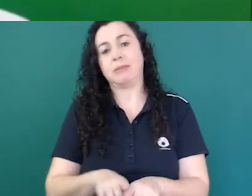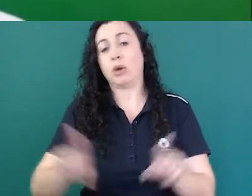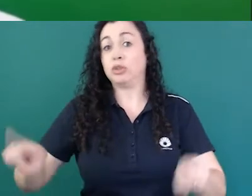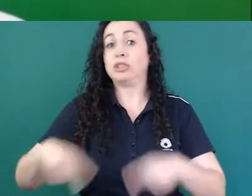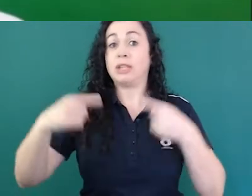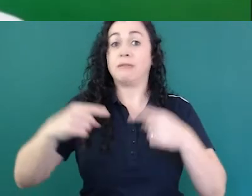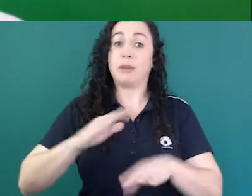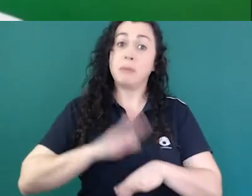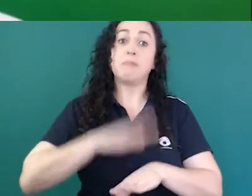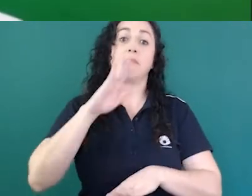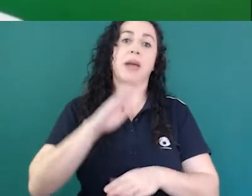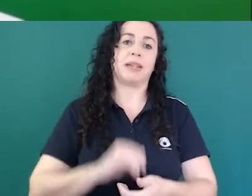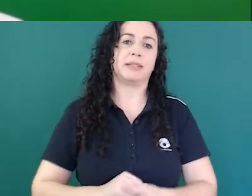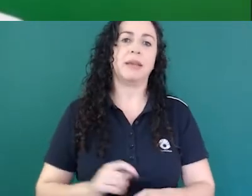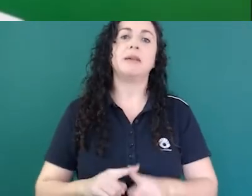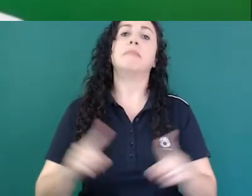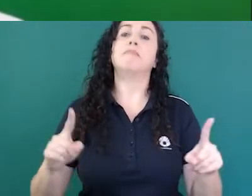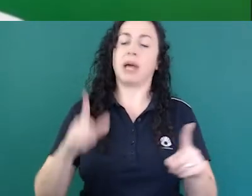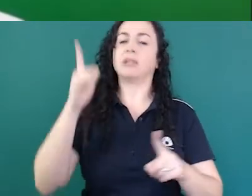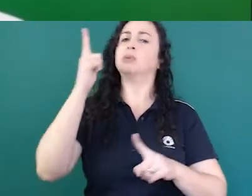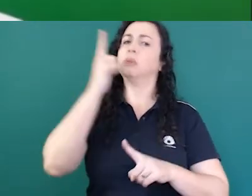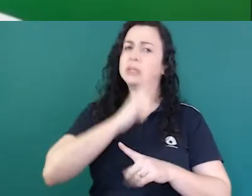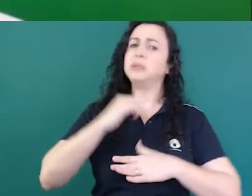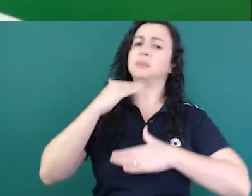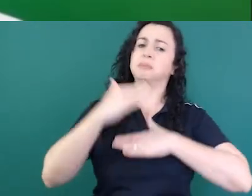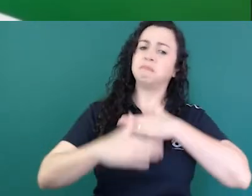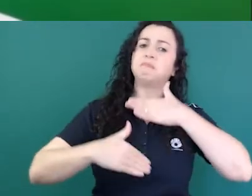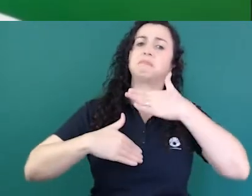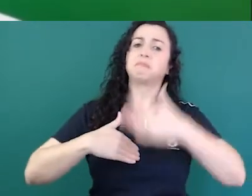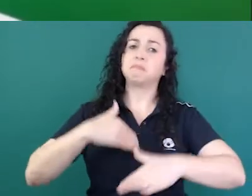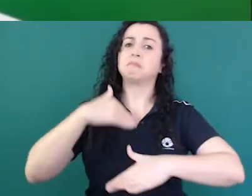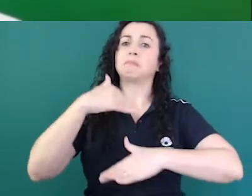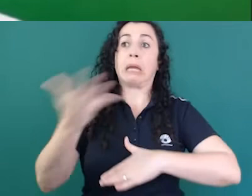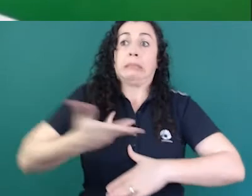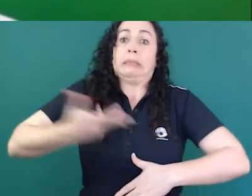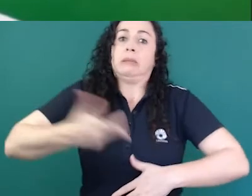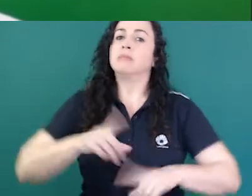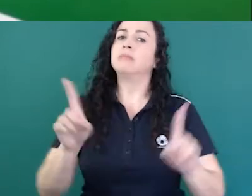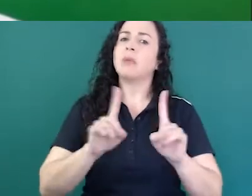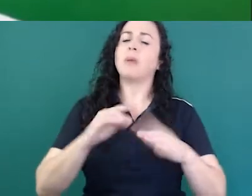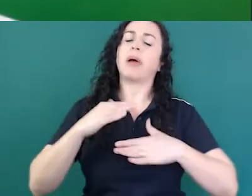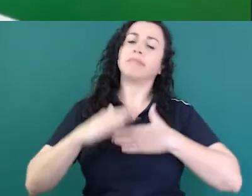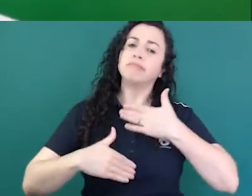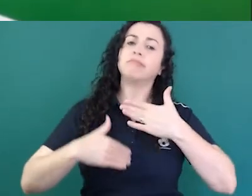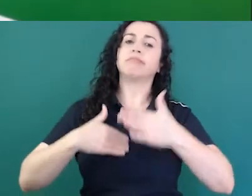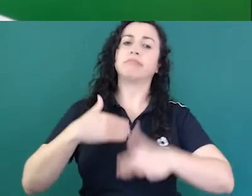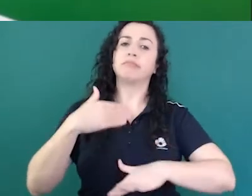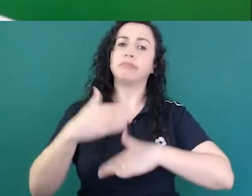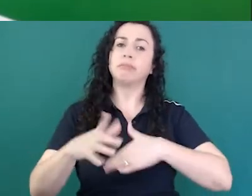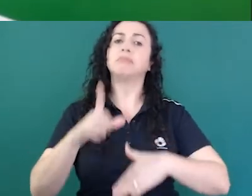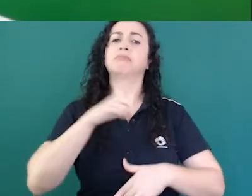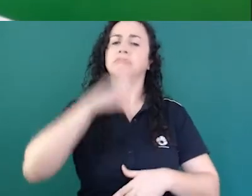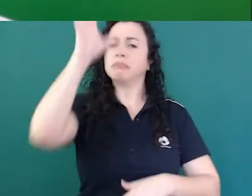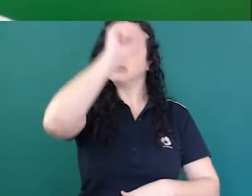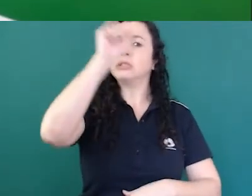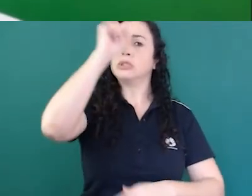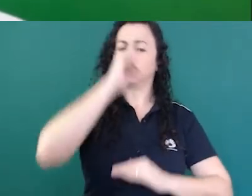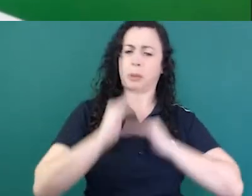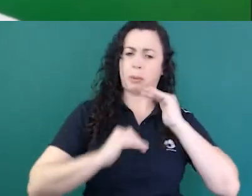velocidade que a gente consegue temos aprendido muito evoluído acho que estamos sempre caminhando para frente temos